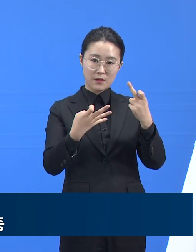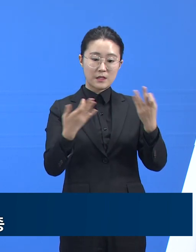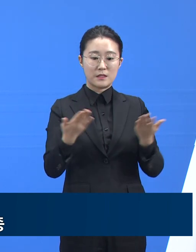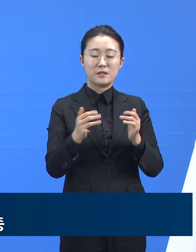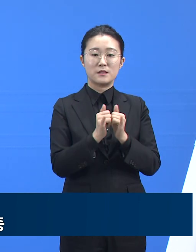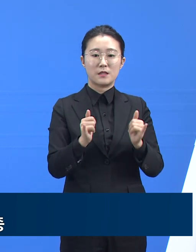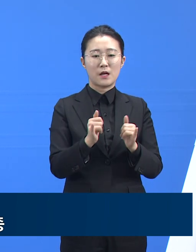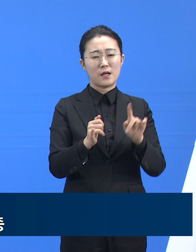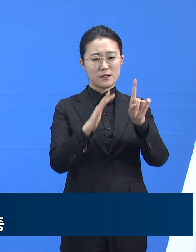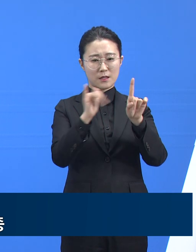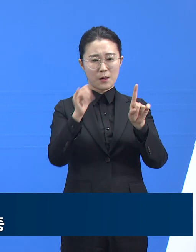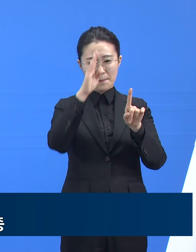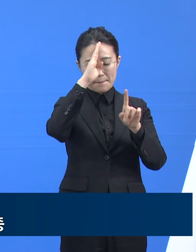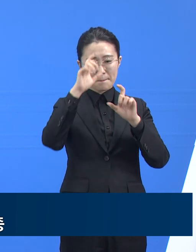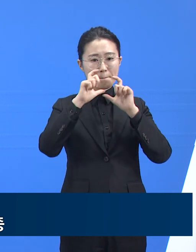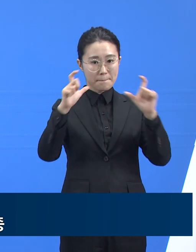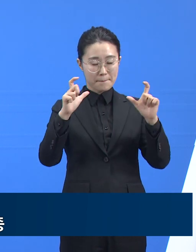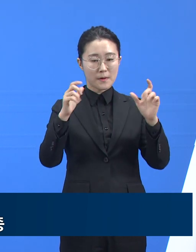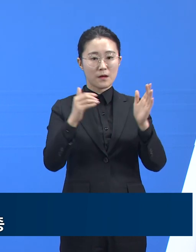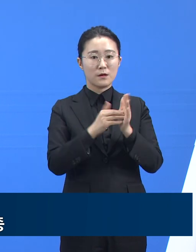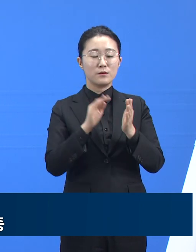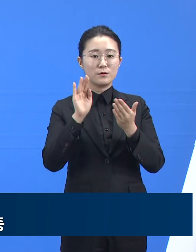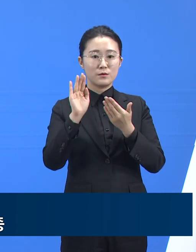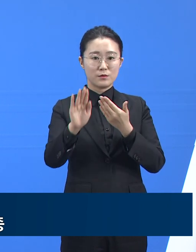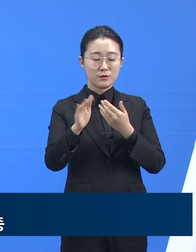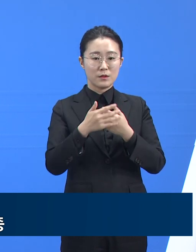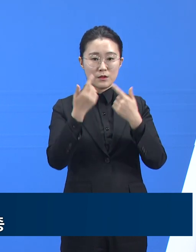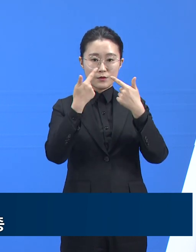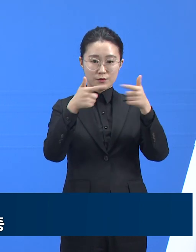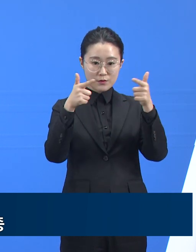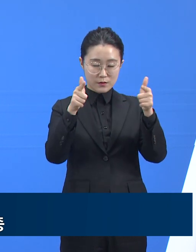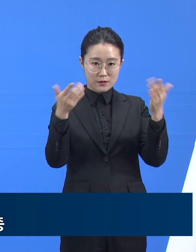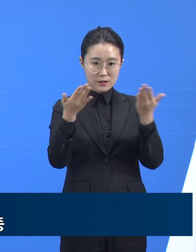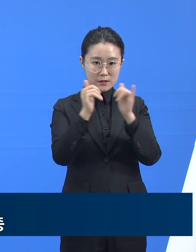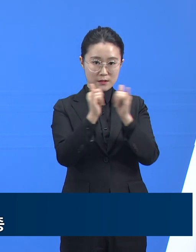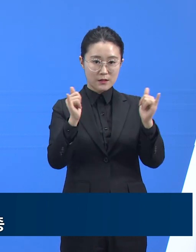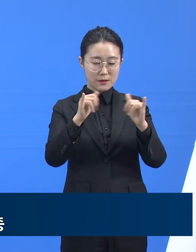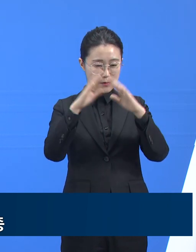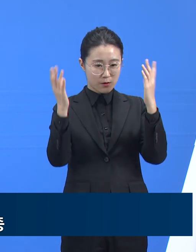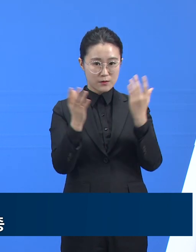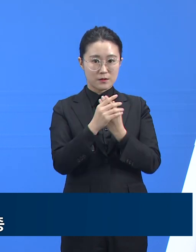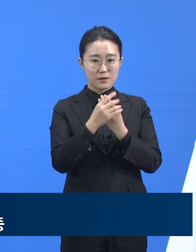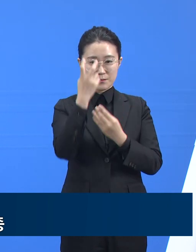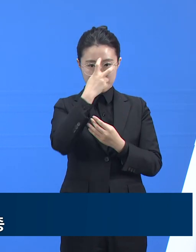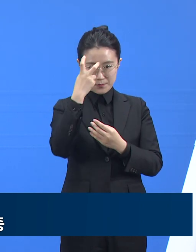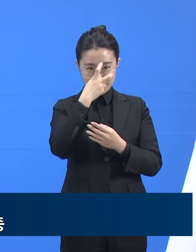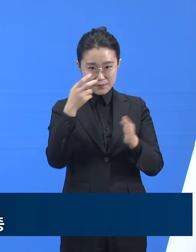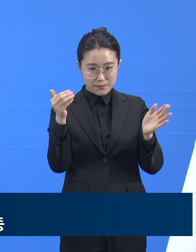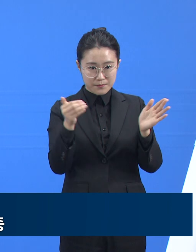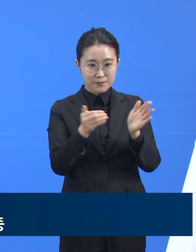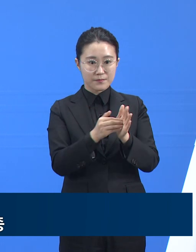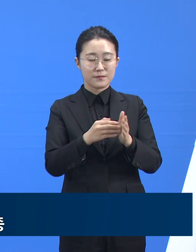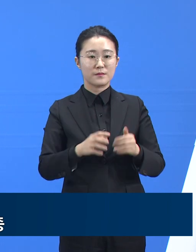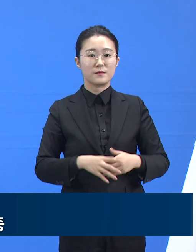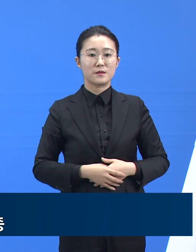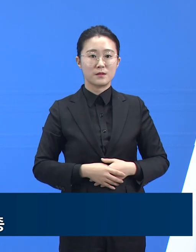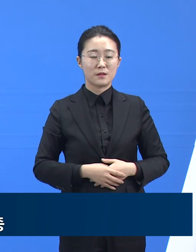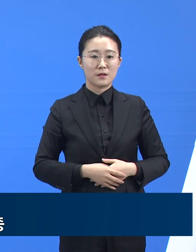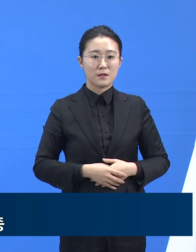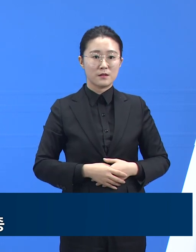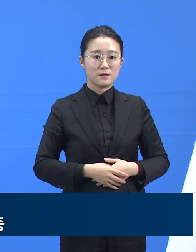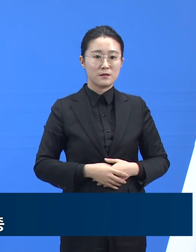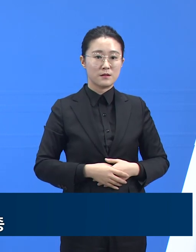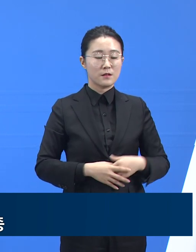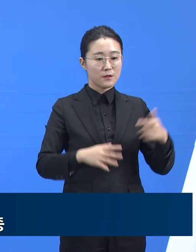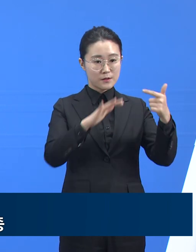판정을 받아 14일 6층 직원 650명에 대해서 전수검사를 실시하였고 6명이 추가 확진